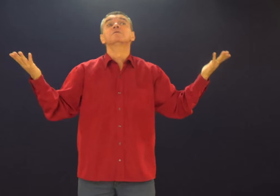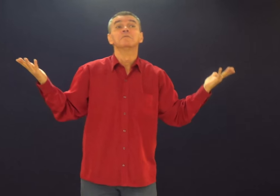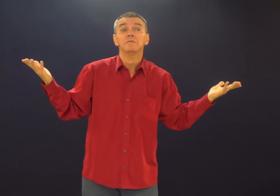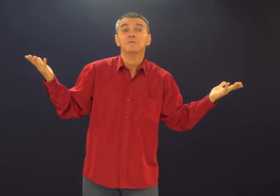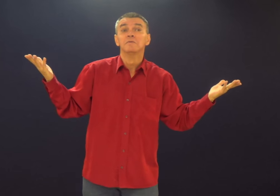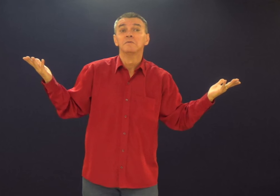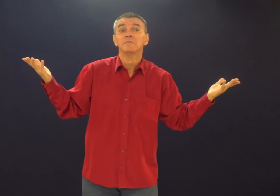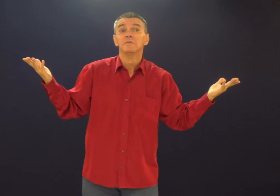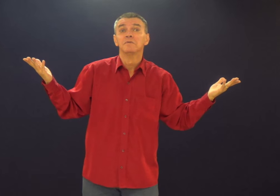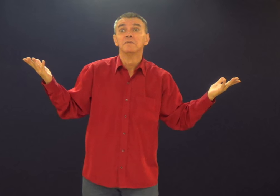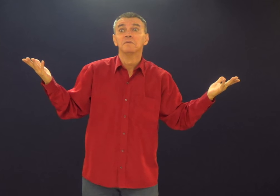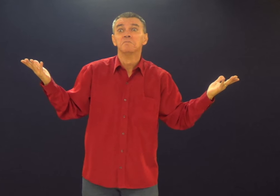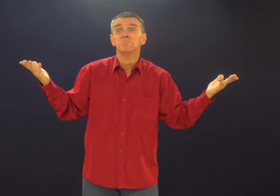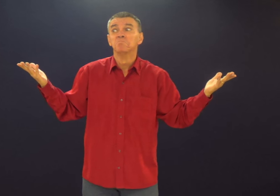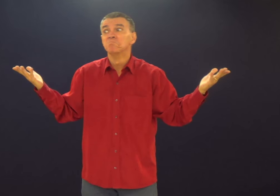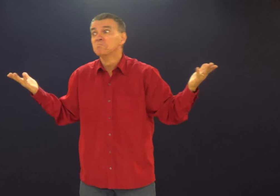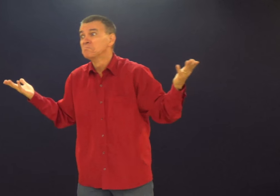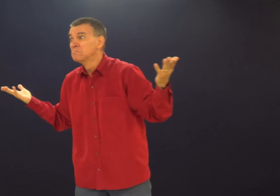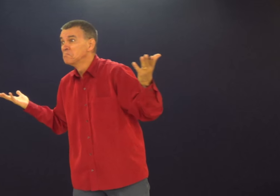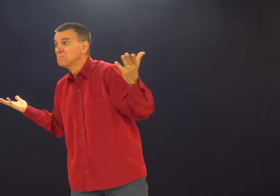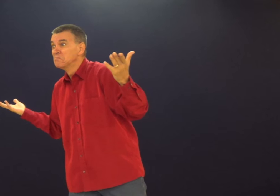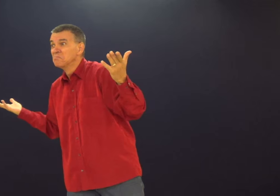ele, como? Qual que é o nível da sua inteligência?